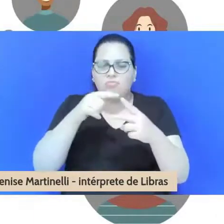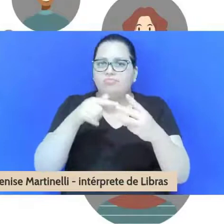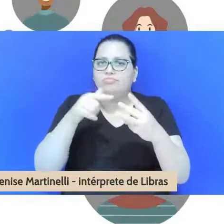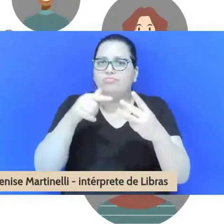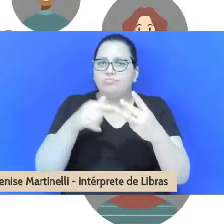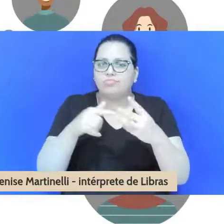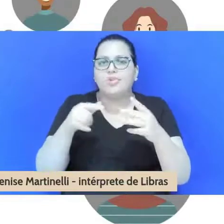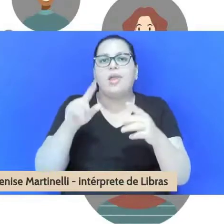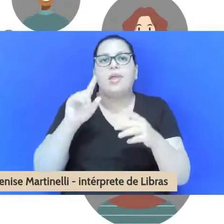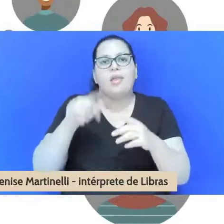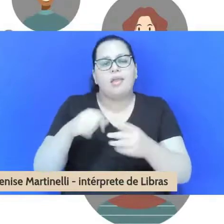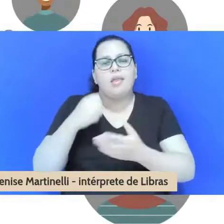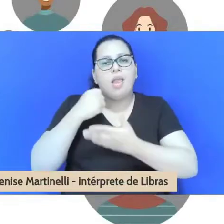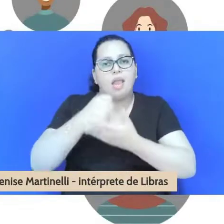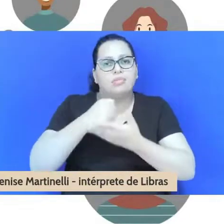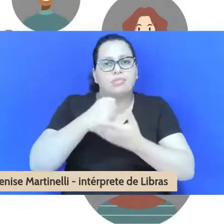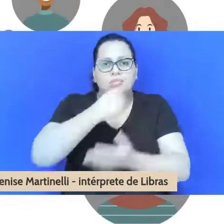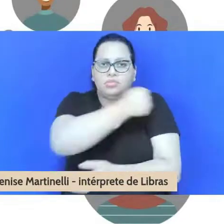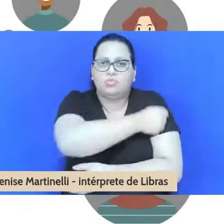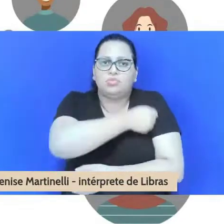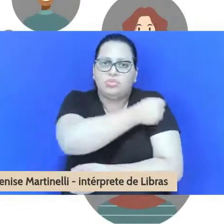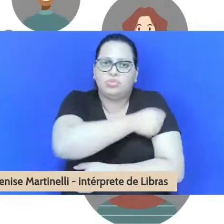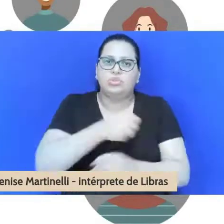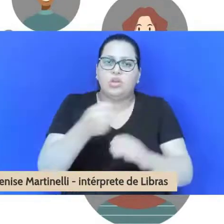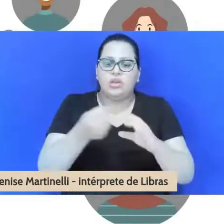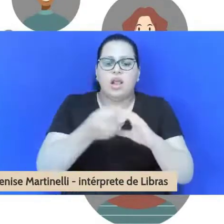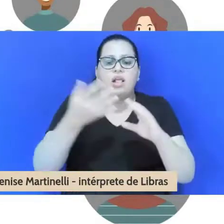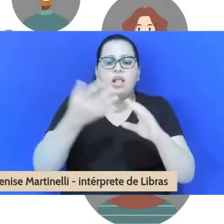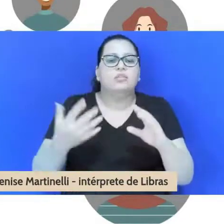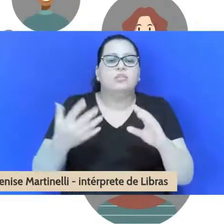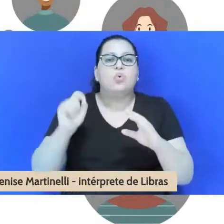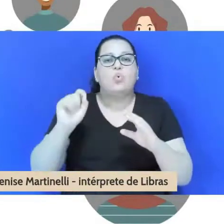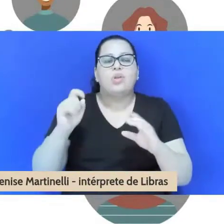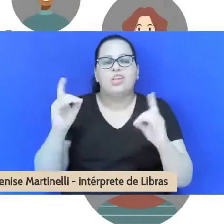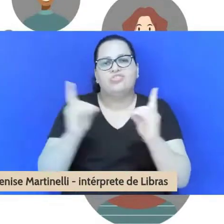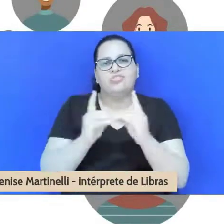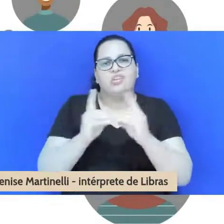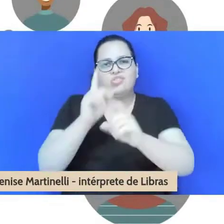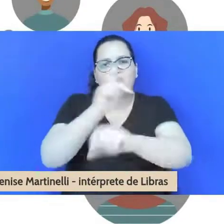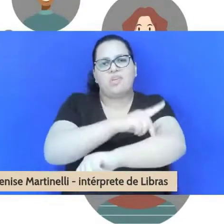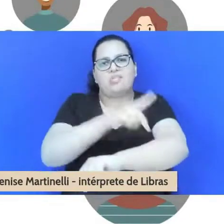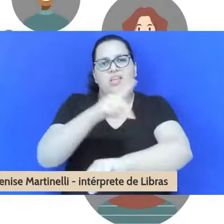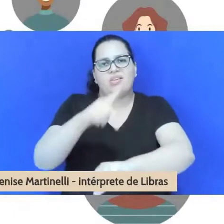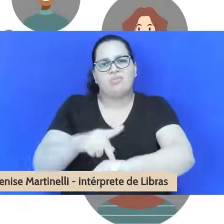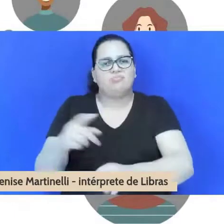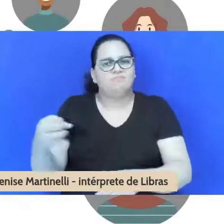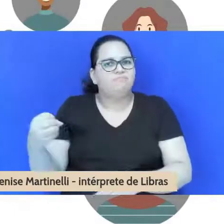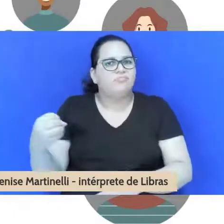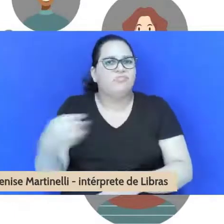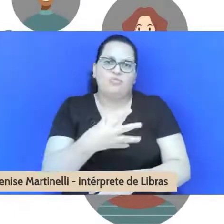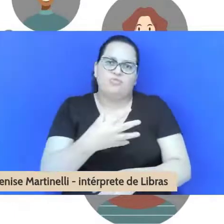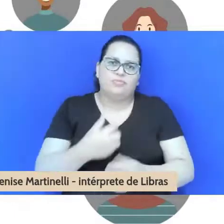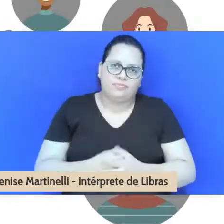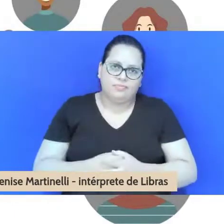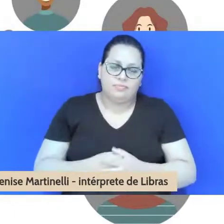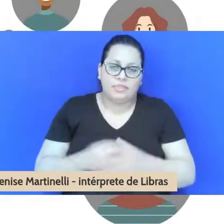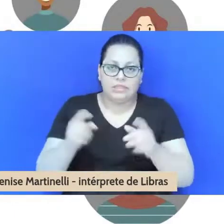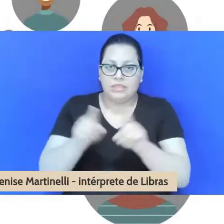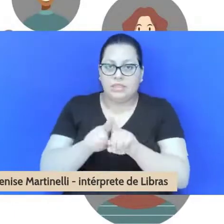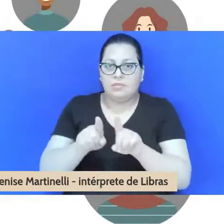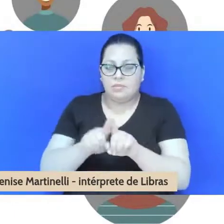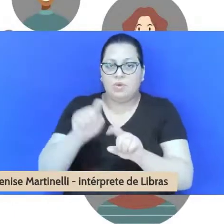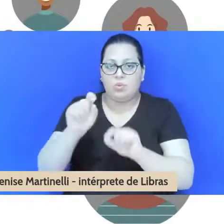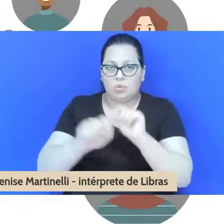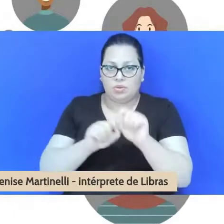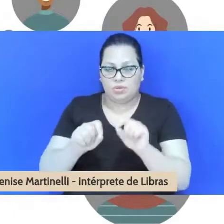didático, pedagógico e inovador. Ainda em relação à formação desses jovens,